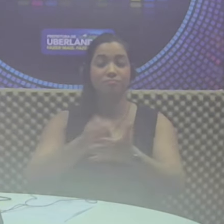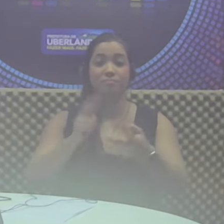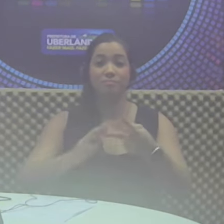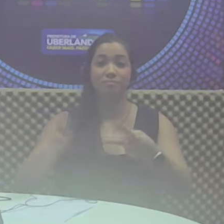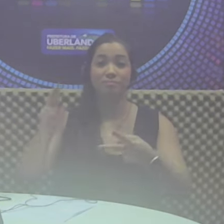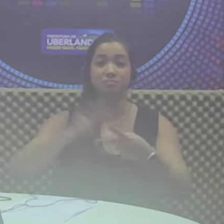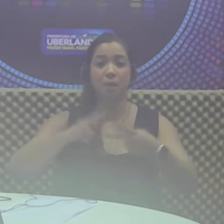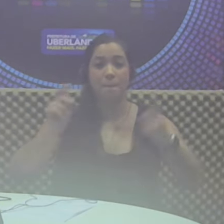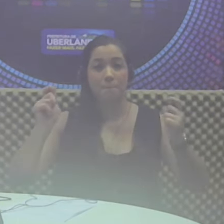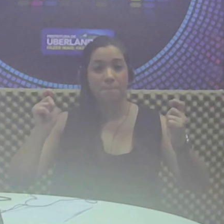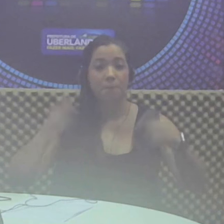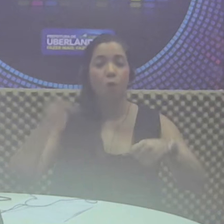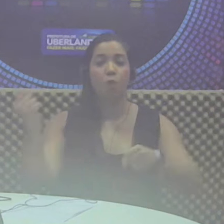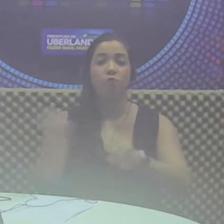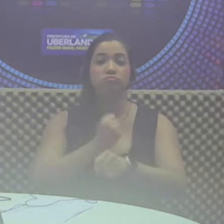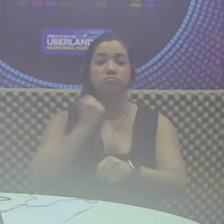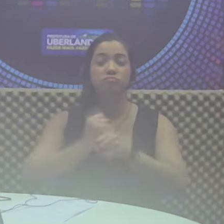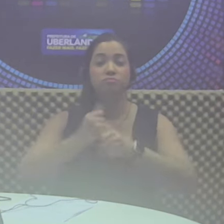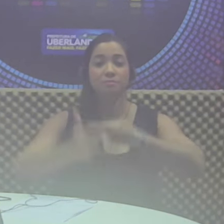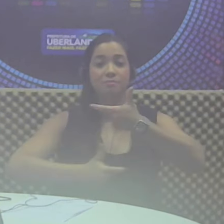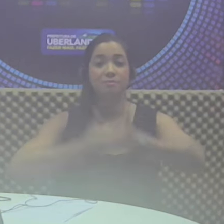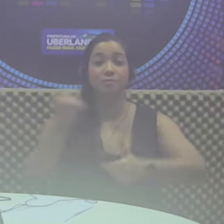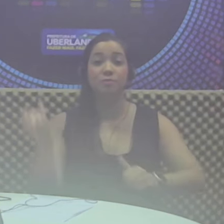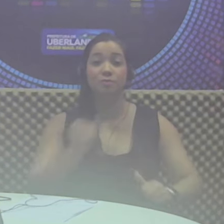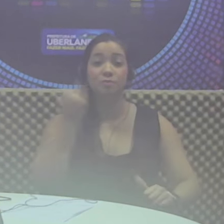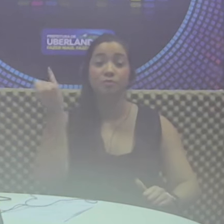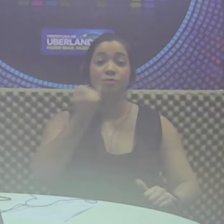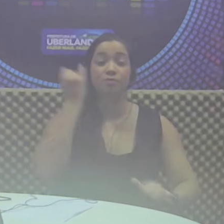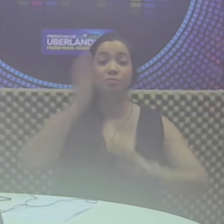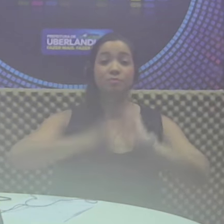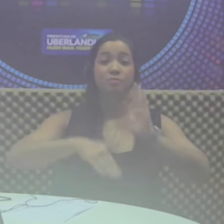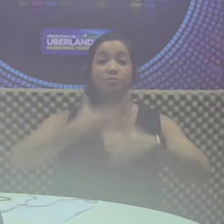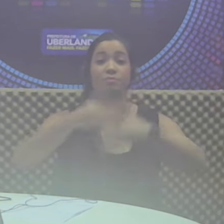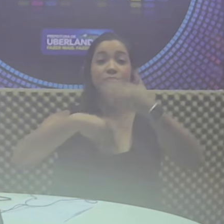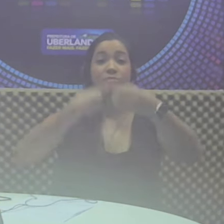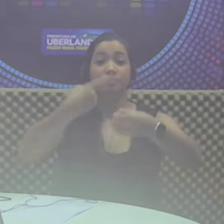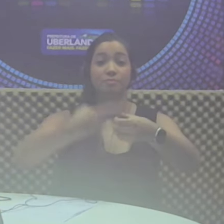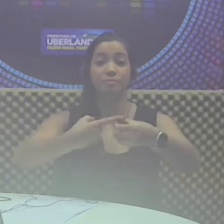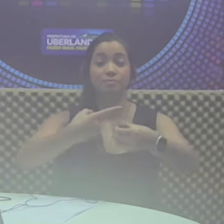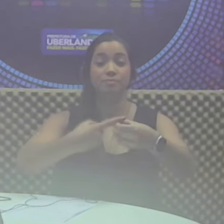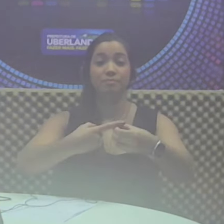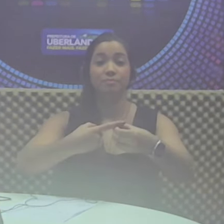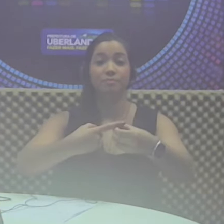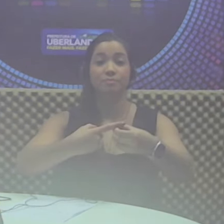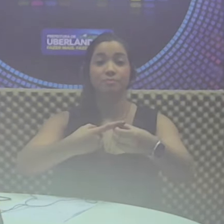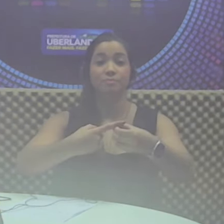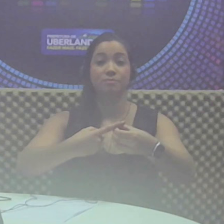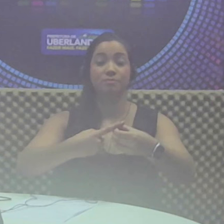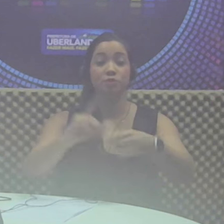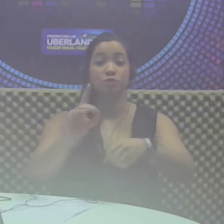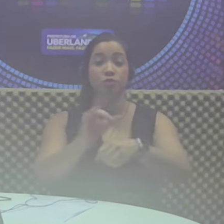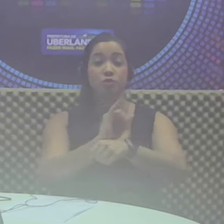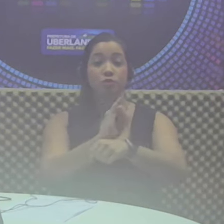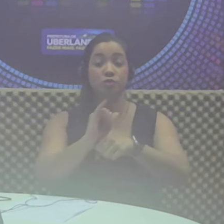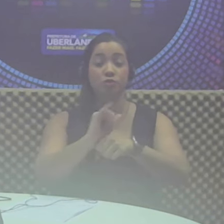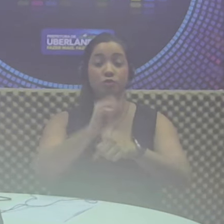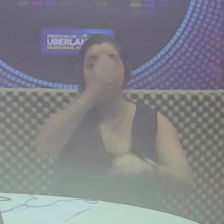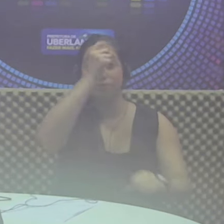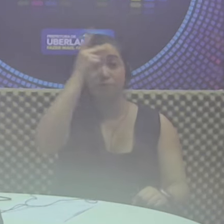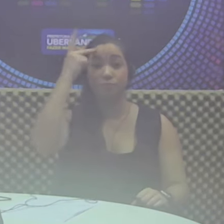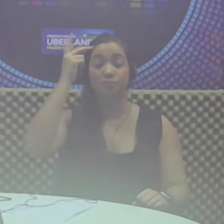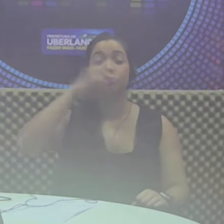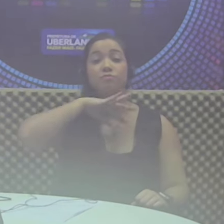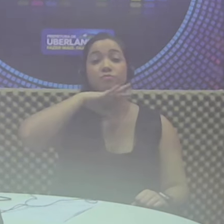possibilitem obras e serviços importantes para o desenvolvimento da cidade. Por diretriz do Prefeito Adelmo Leão, que